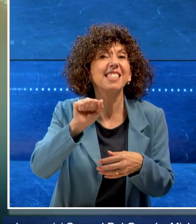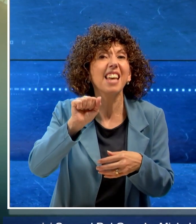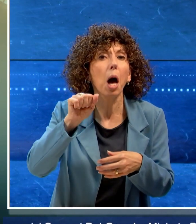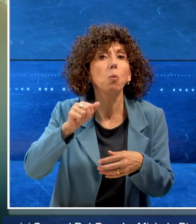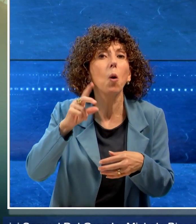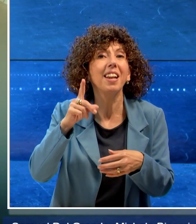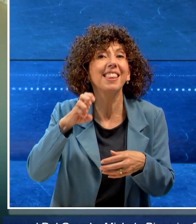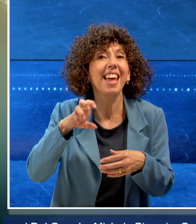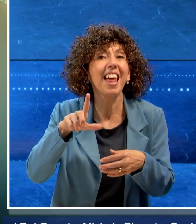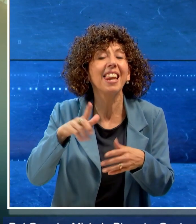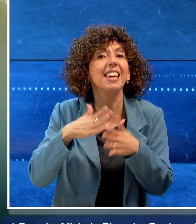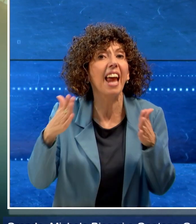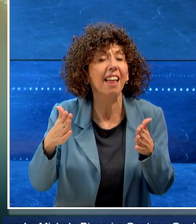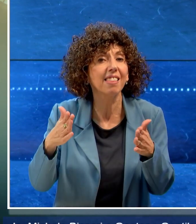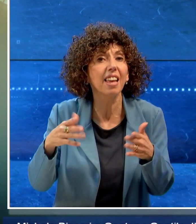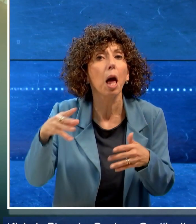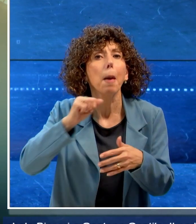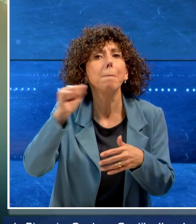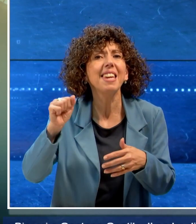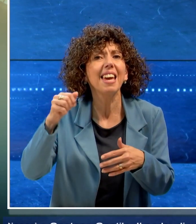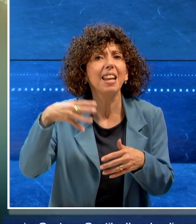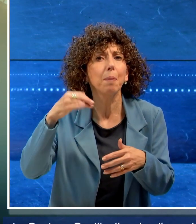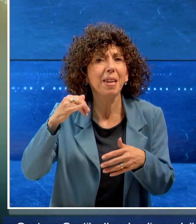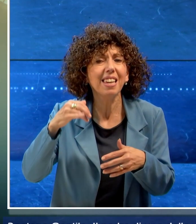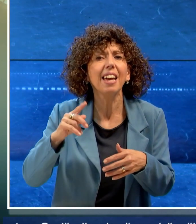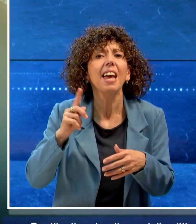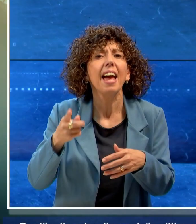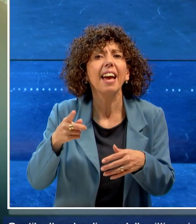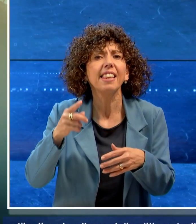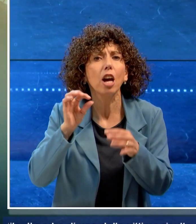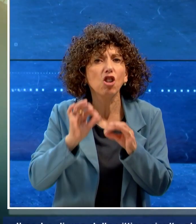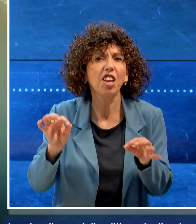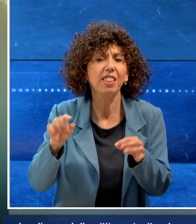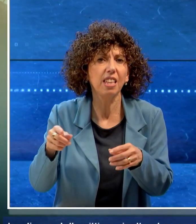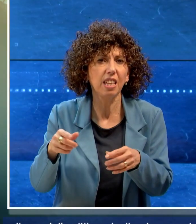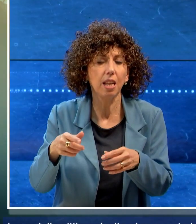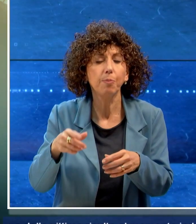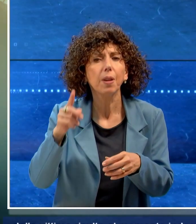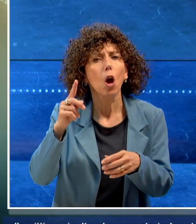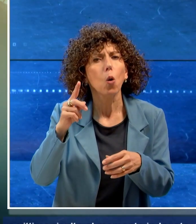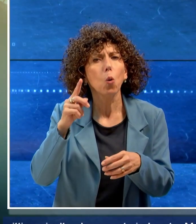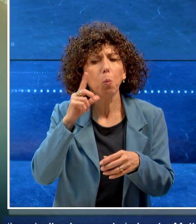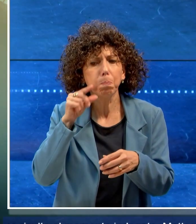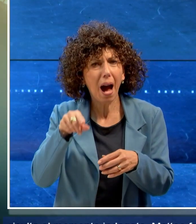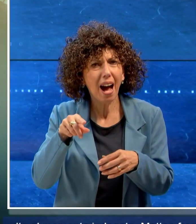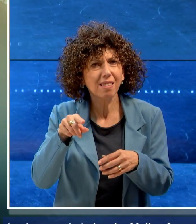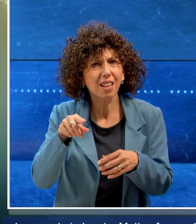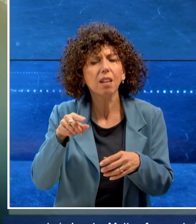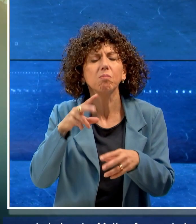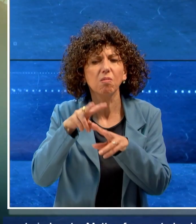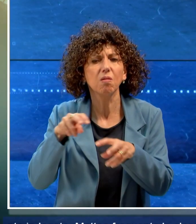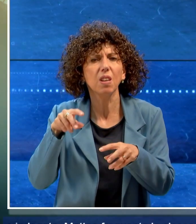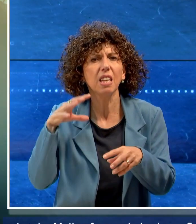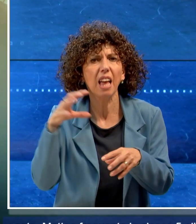Grande, Michele Biccari e Gaetano Gentile. Il padre di una delle vittime risulta al momento